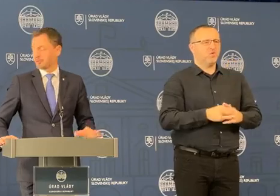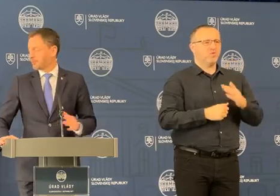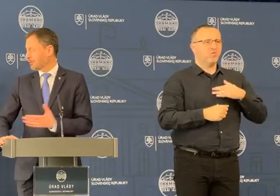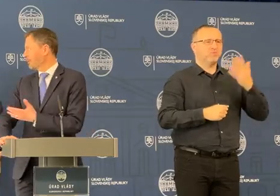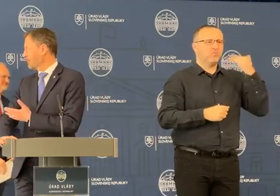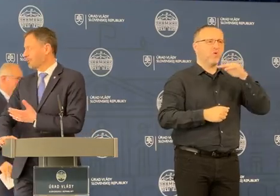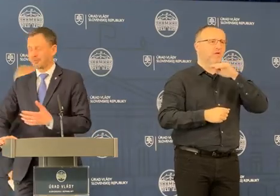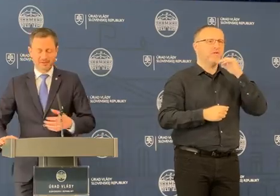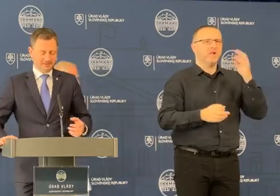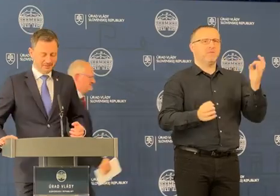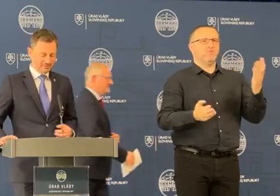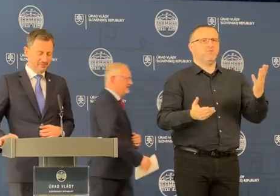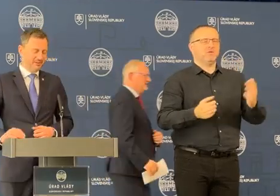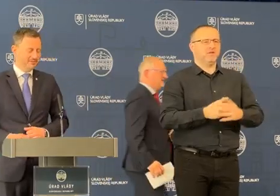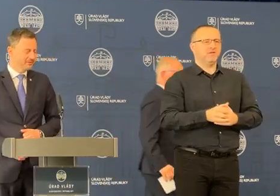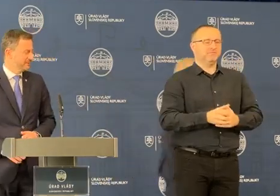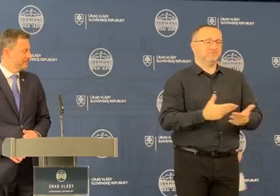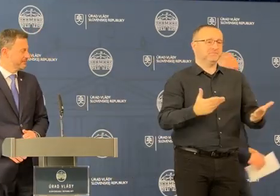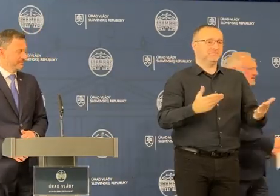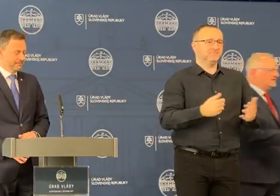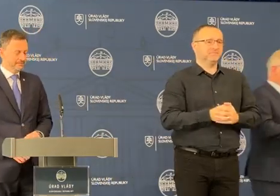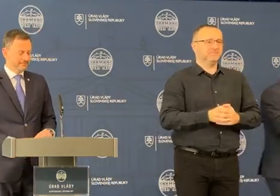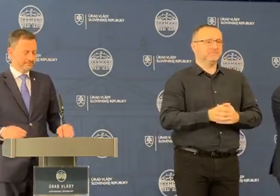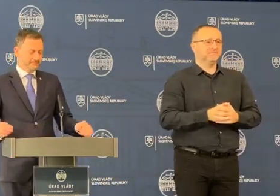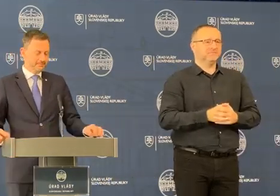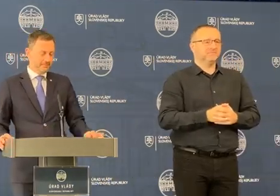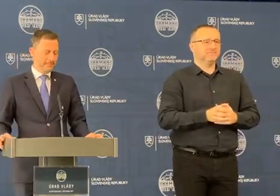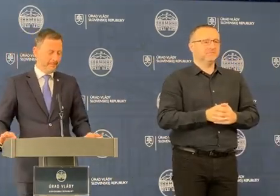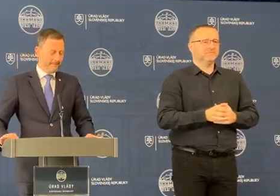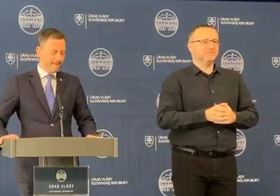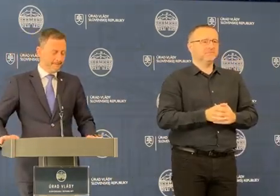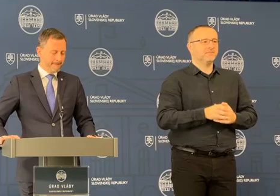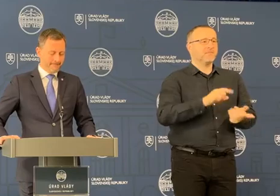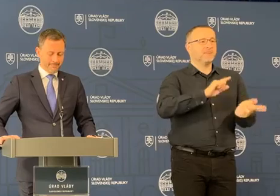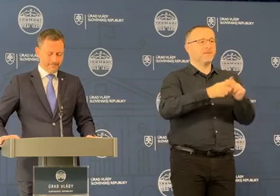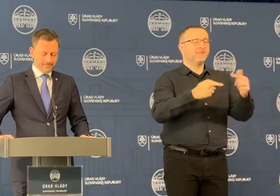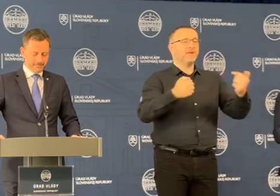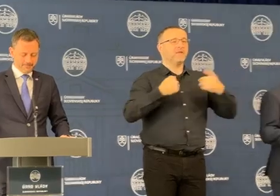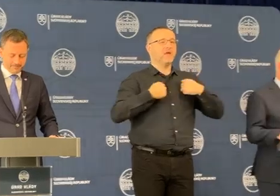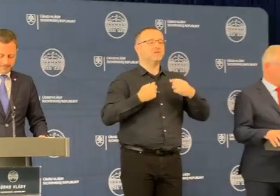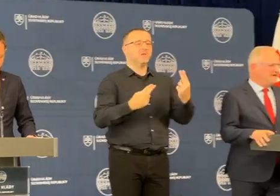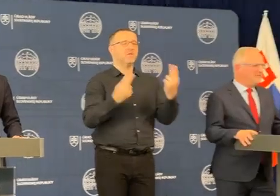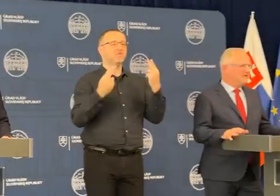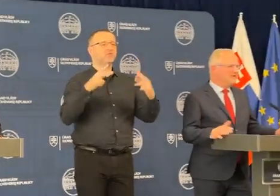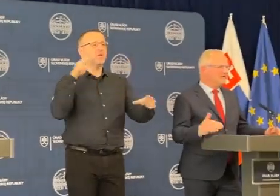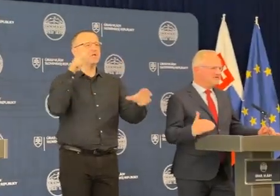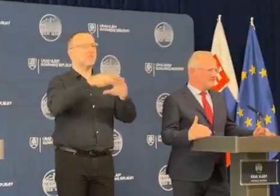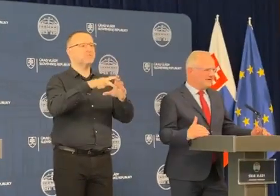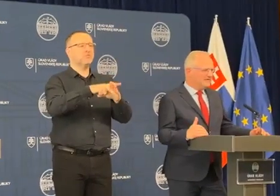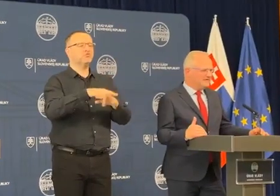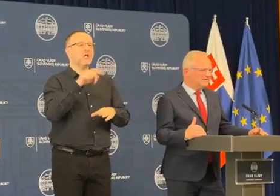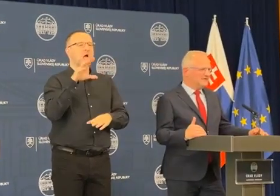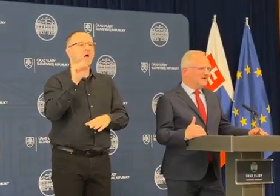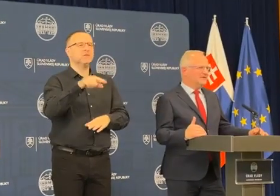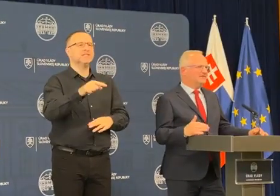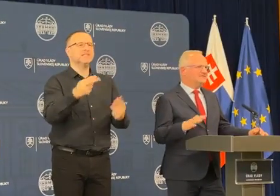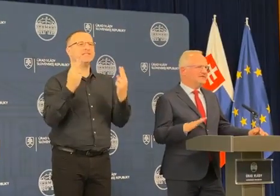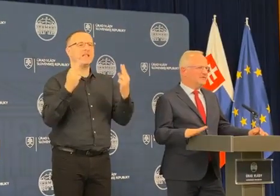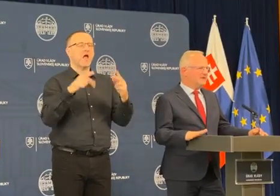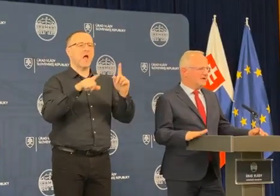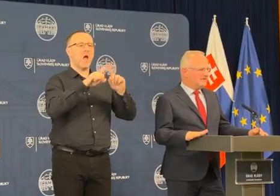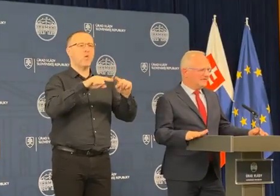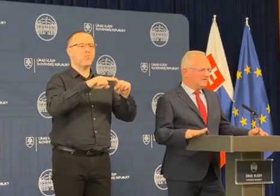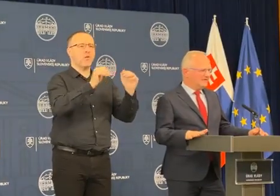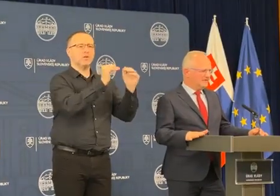veľmi dobré, aspoň teda opravdu má, ak sa milím. Pre nás je podstatné teraz zabezpečiť, aby tá cena zostala